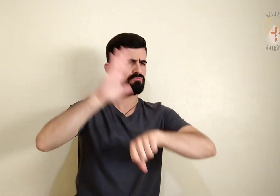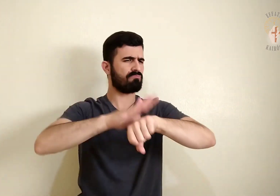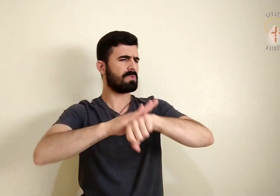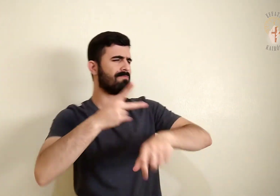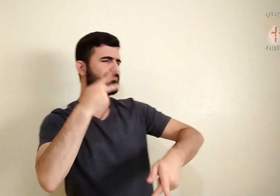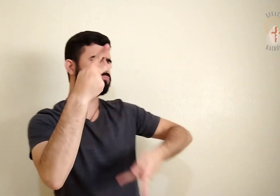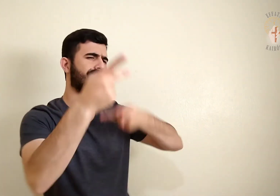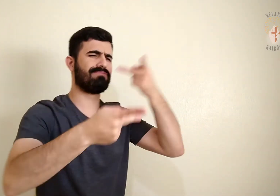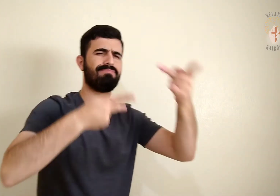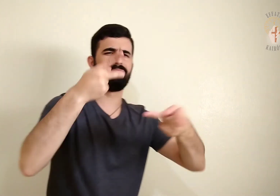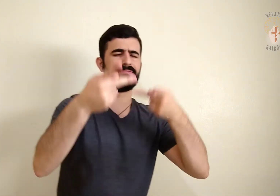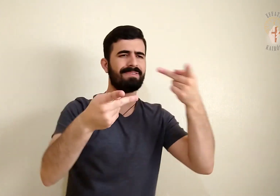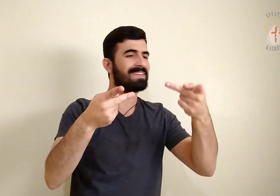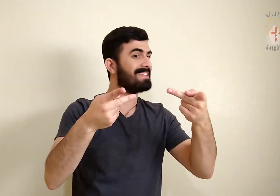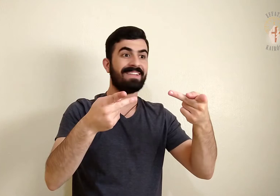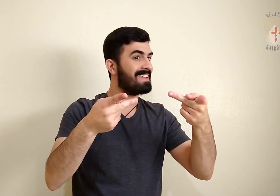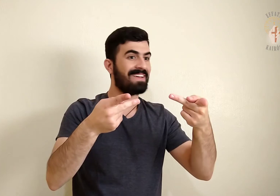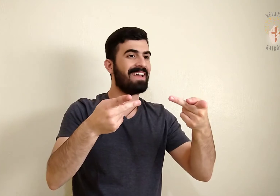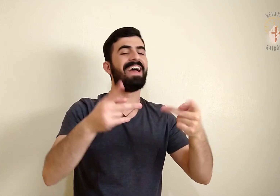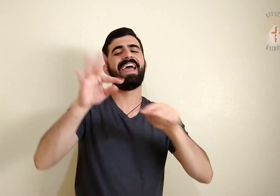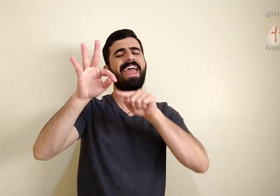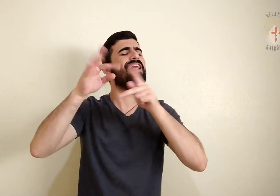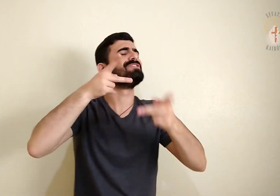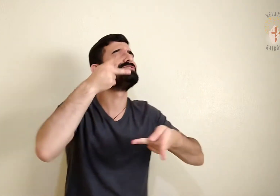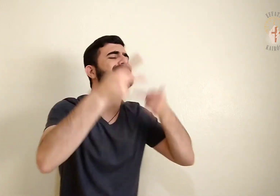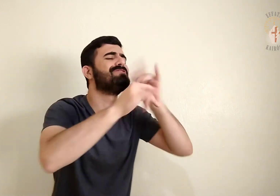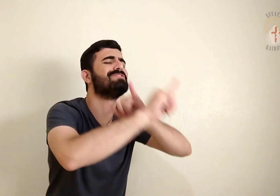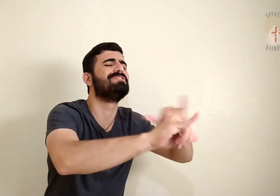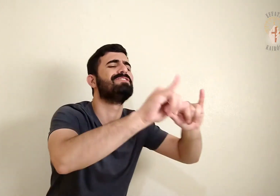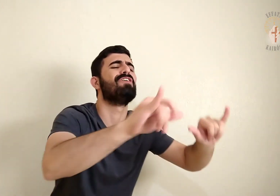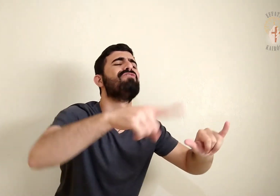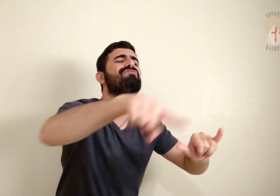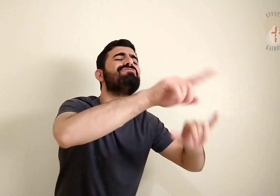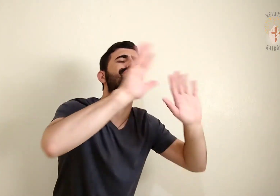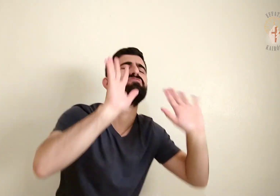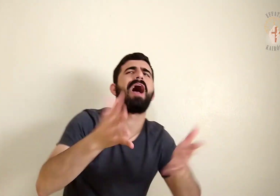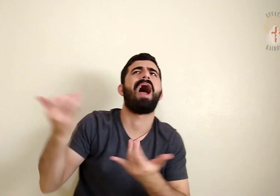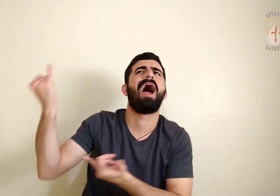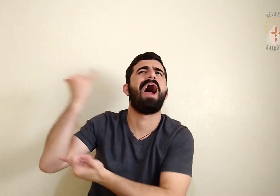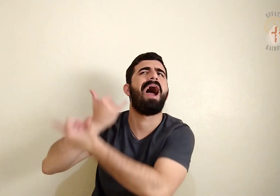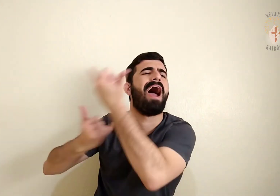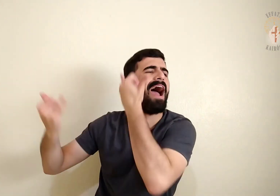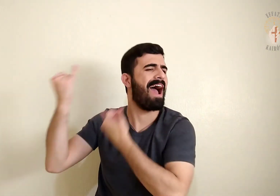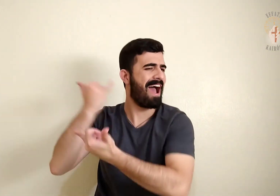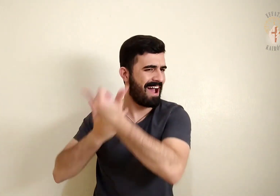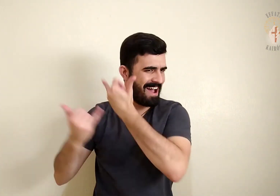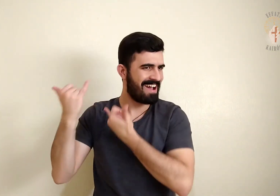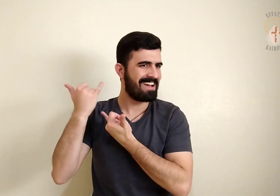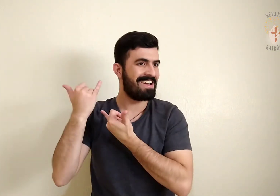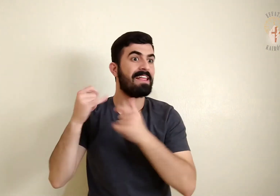Pois ele não falará por si mesmo, mas virá tudo o que tiver ouvido,